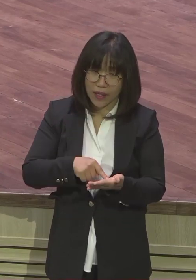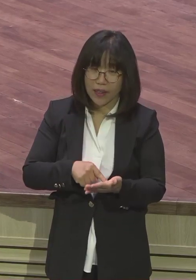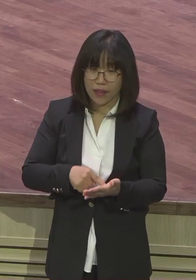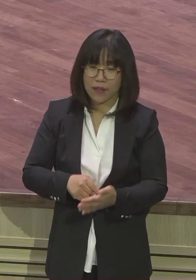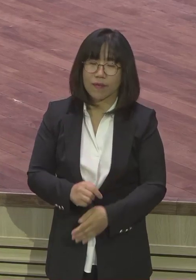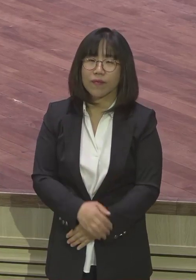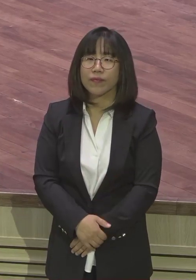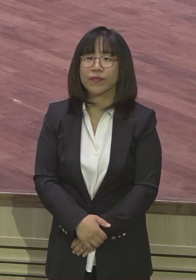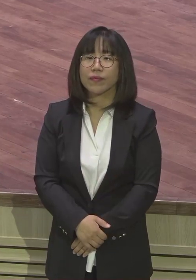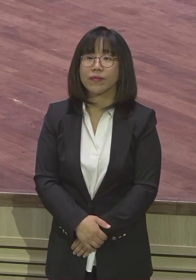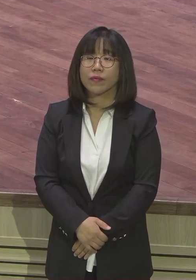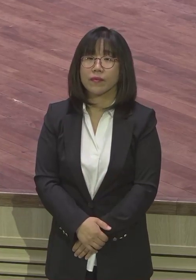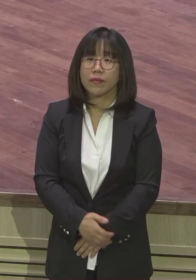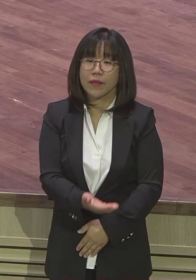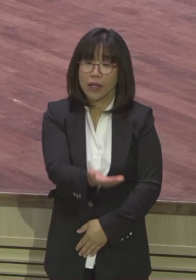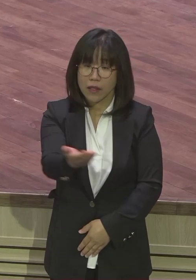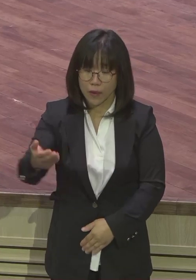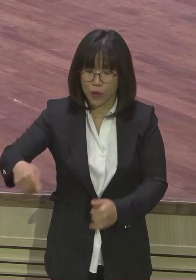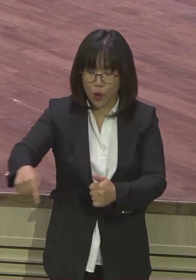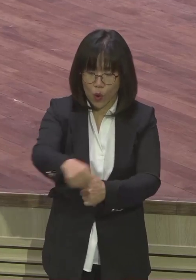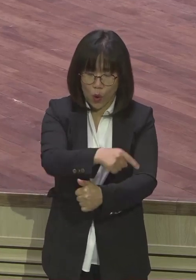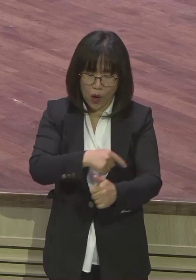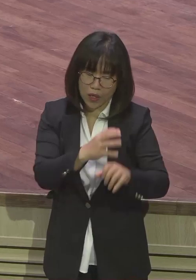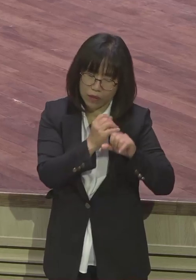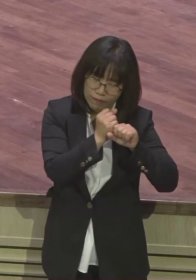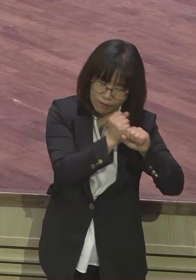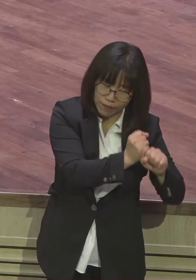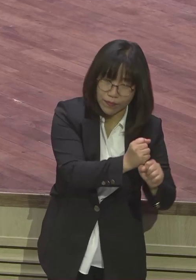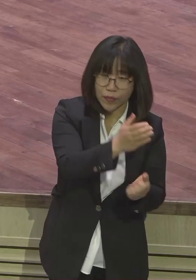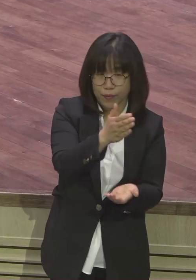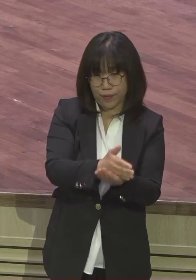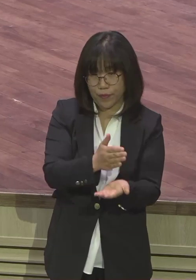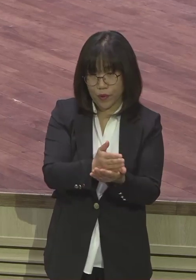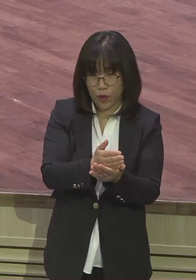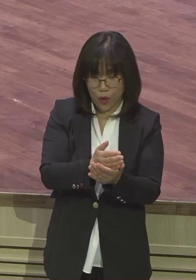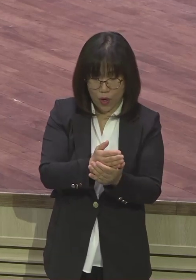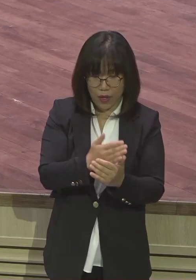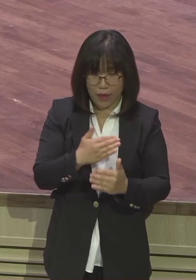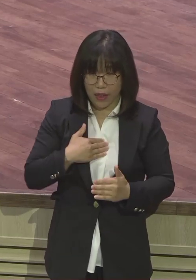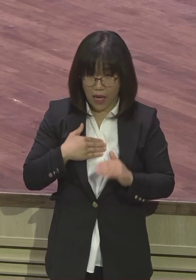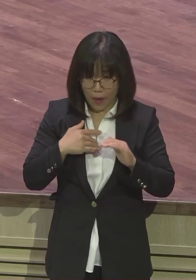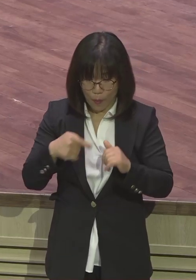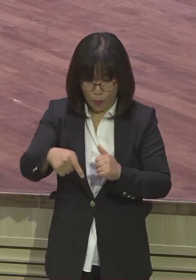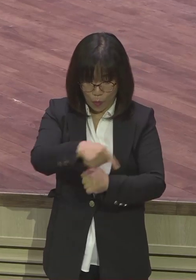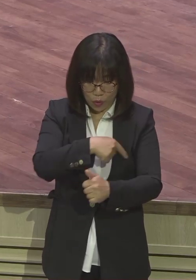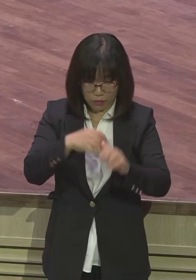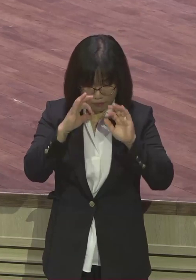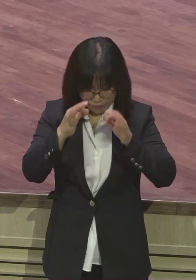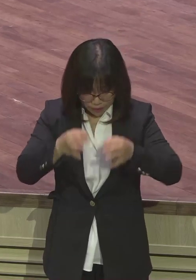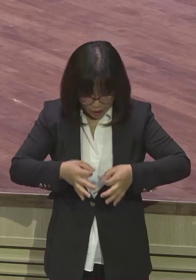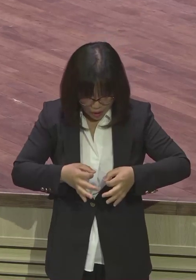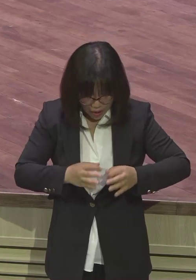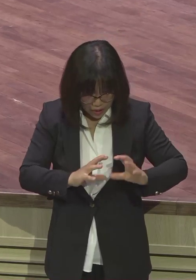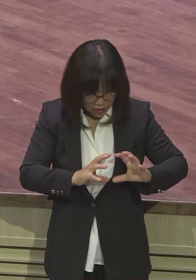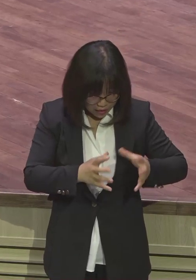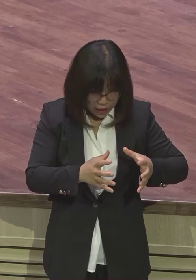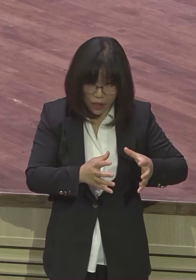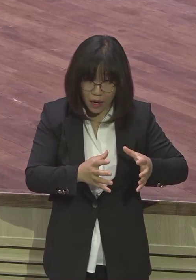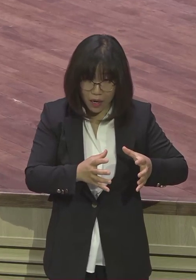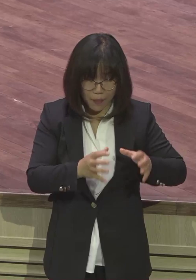절대로 여러분 환경에 매이지 마시기 바랍니다 환경 쳐다보면 나를 보고 세상을 보고 환경 보면 아무것도